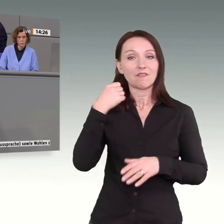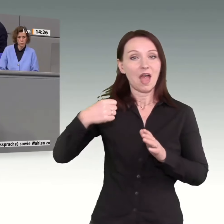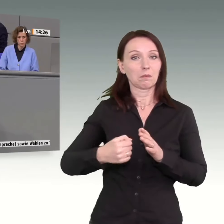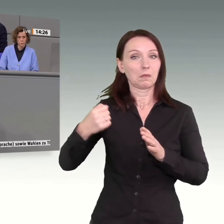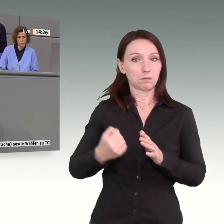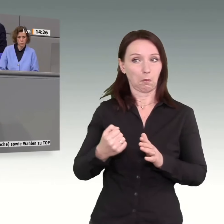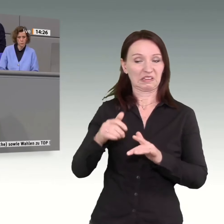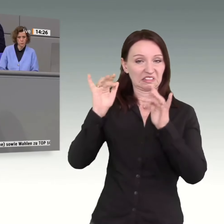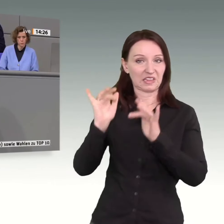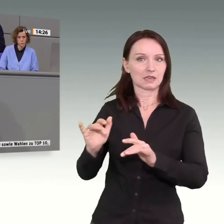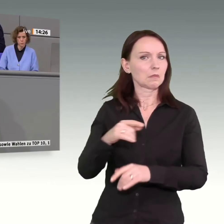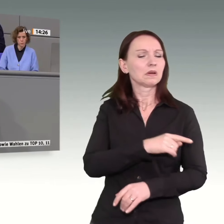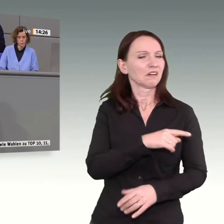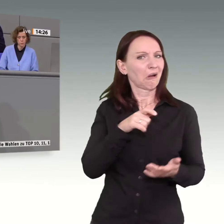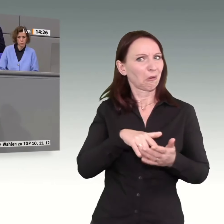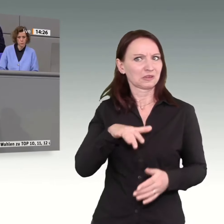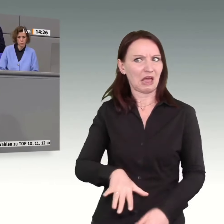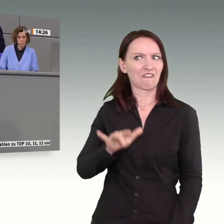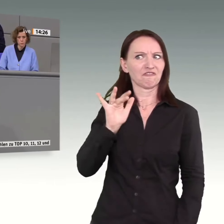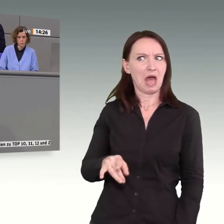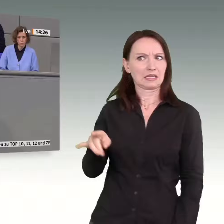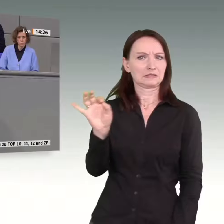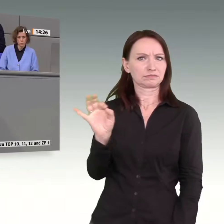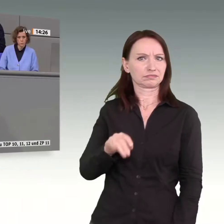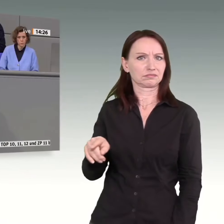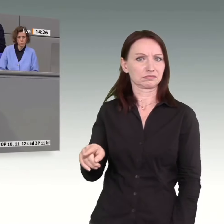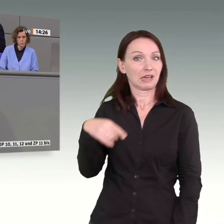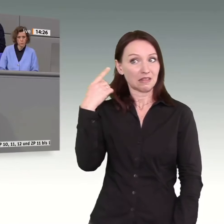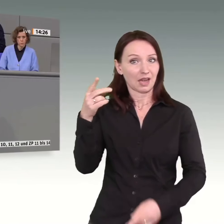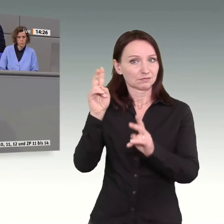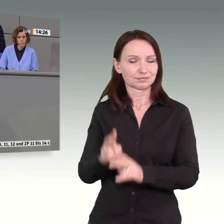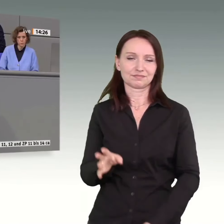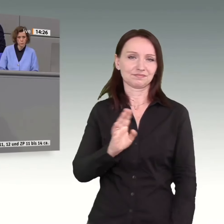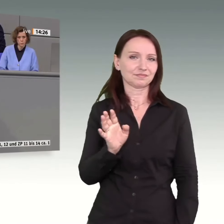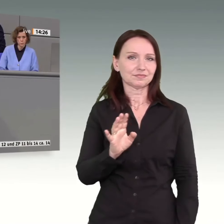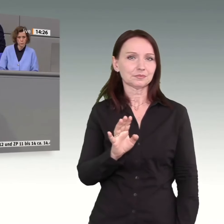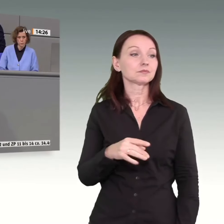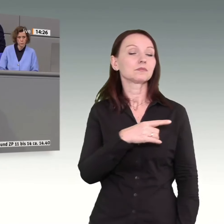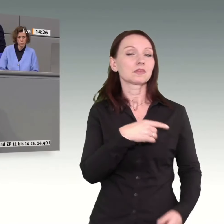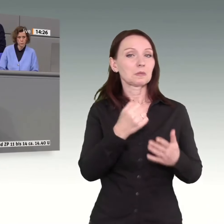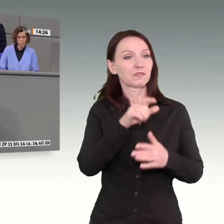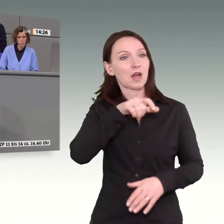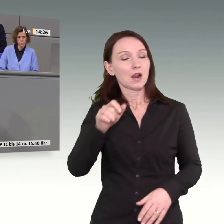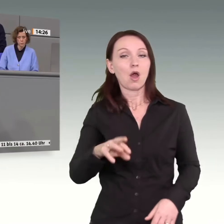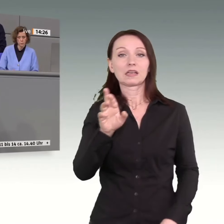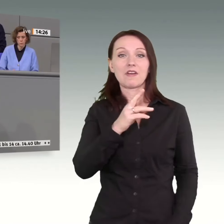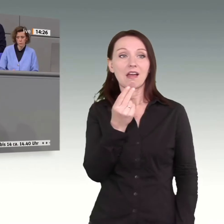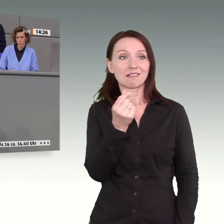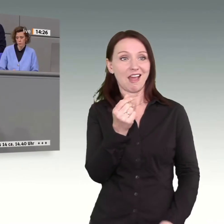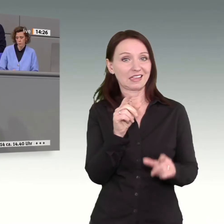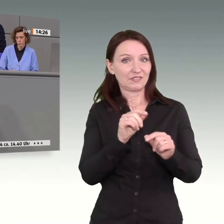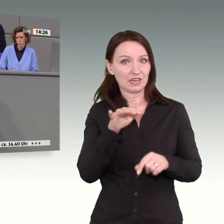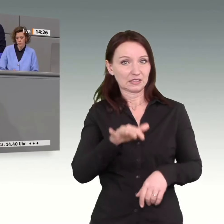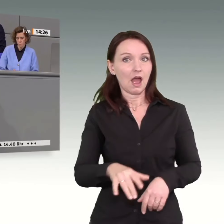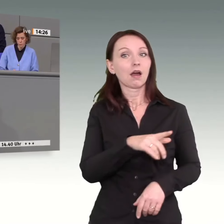aus irgendwelchen Gründen als Feind erklärt haben, sondern Sie bekämpfen, dass Leute, die weniger Geld haben, sich moderne Technik